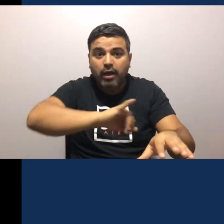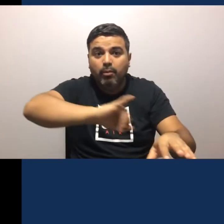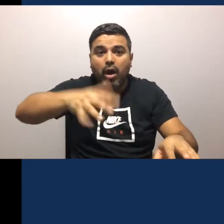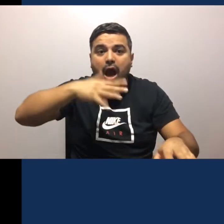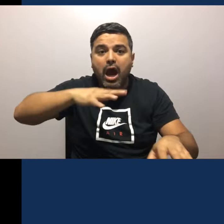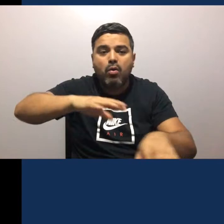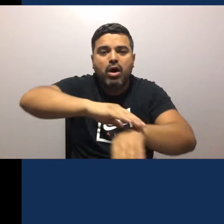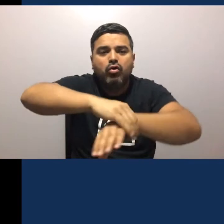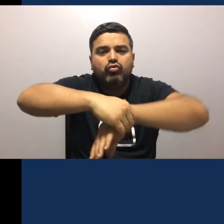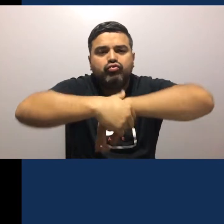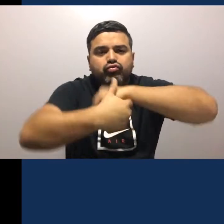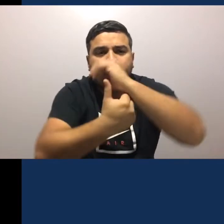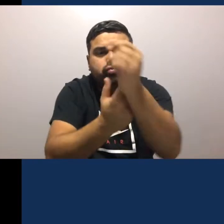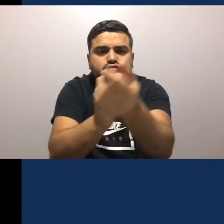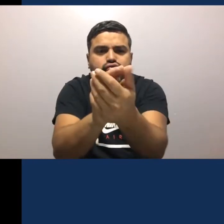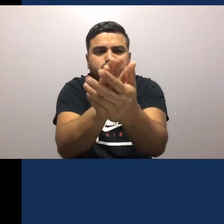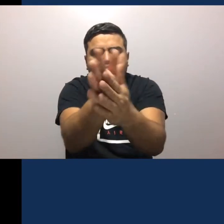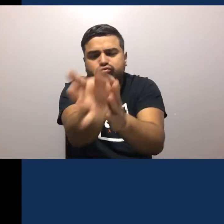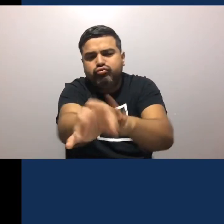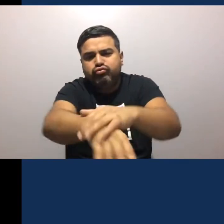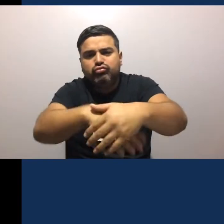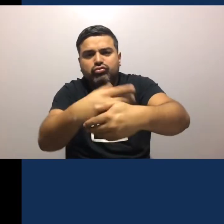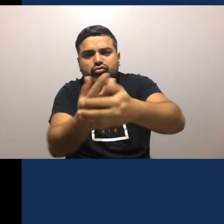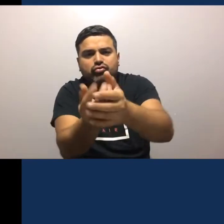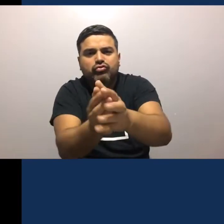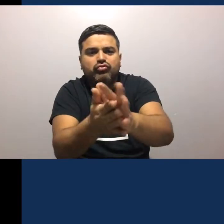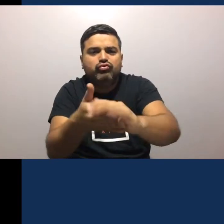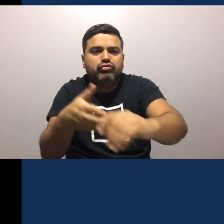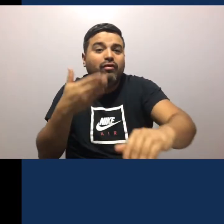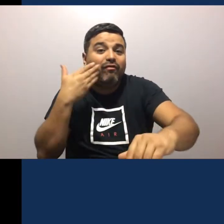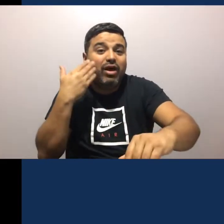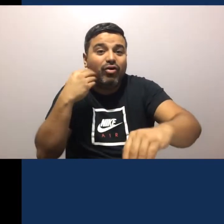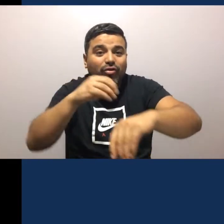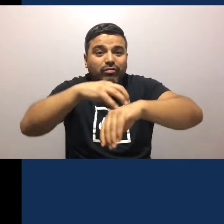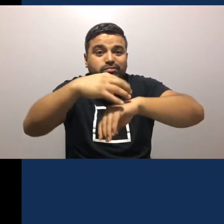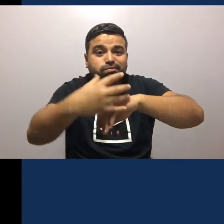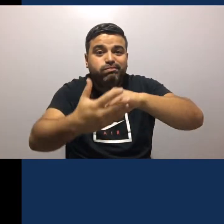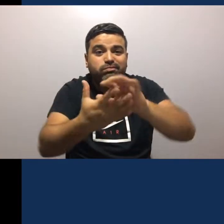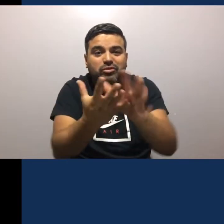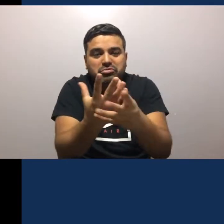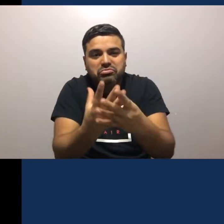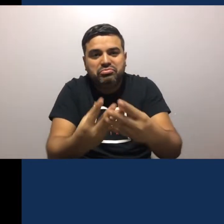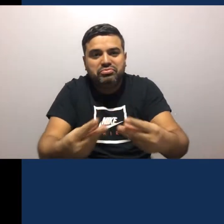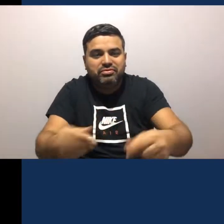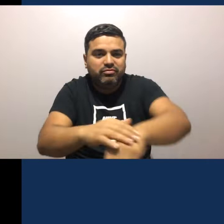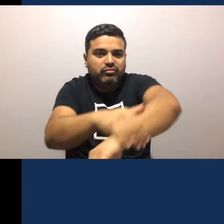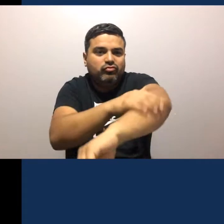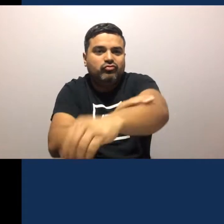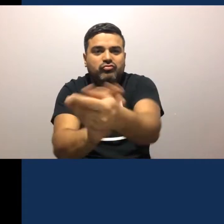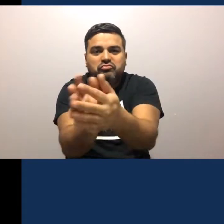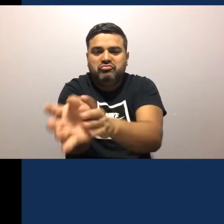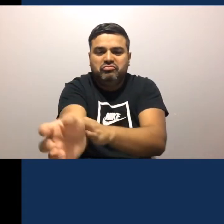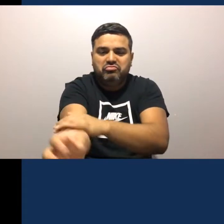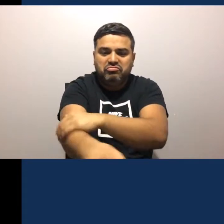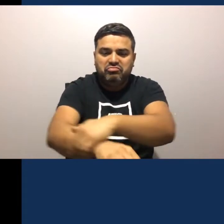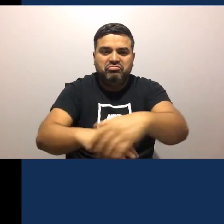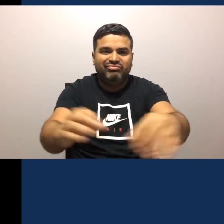Cuando ya termines Enjuaga tus manos Con agua Y así El jabón Se eliminará